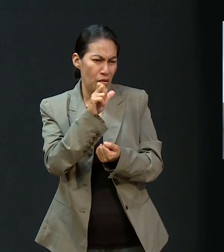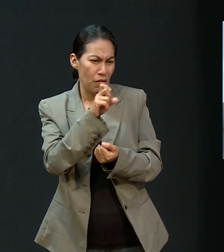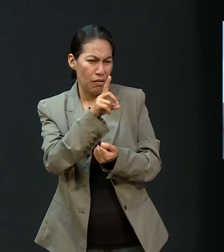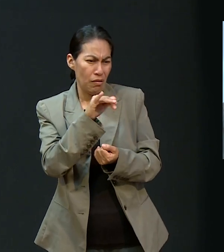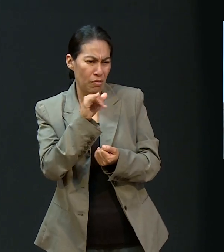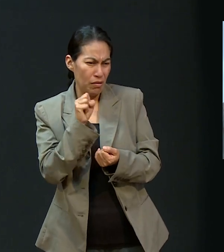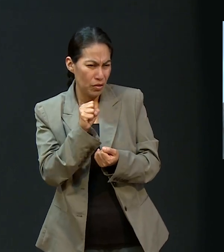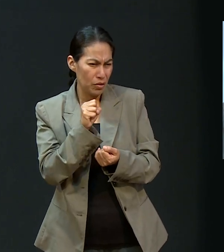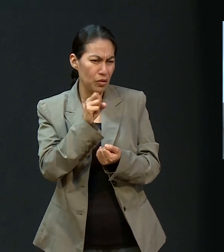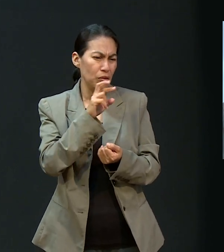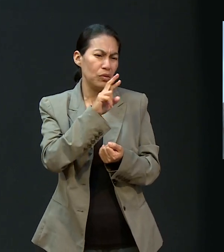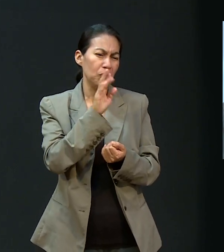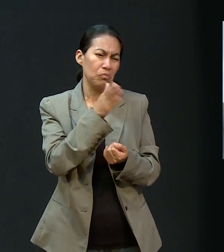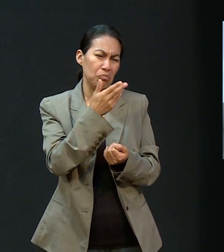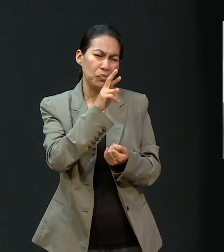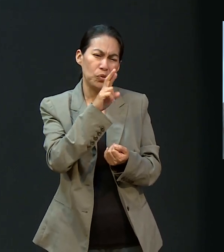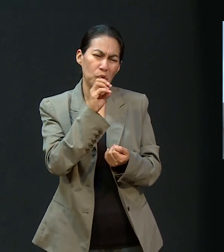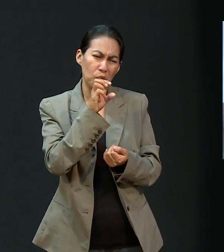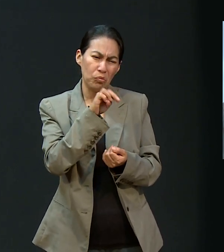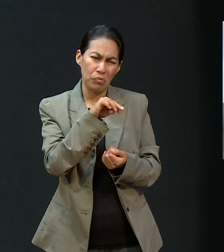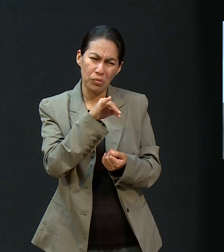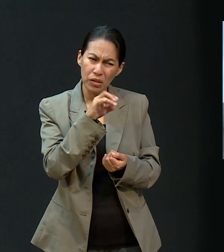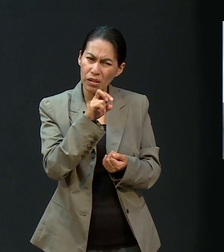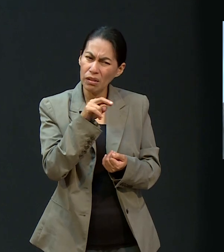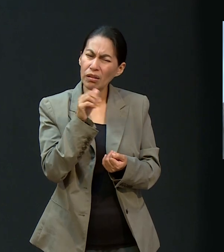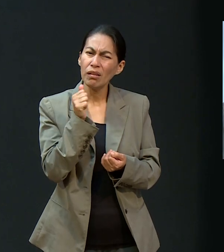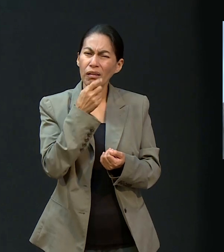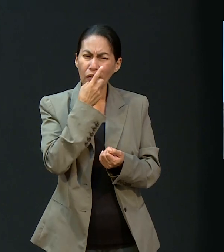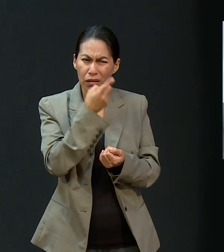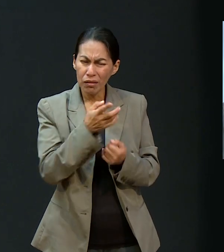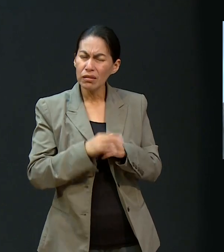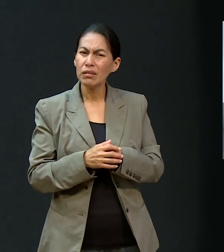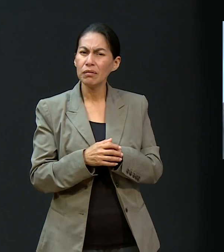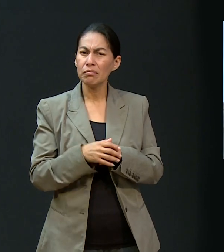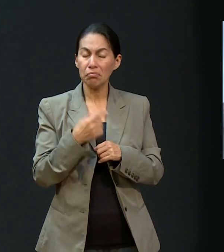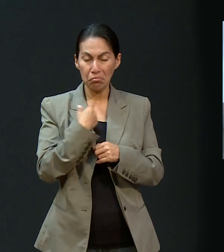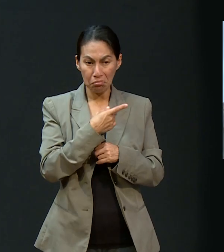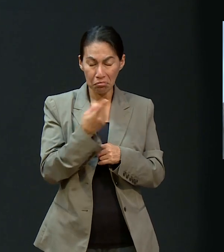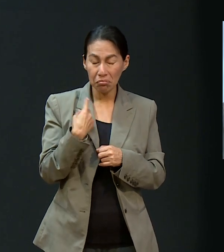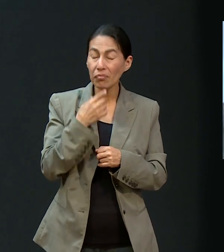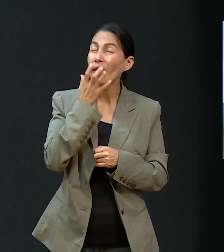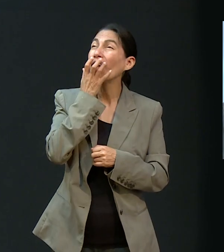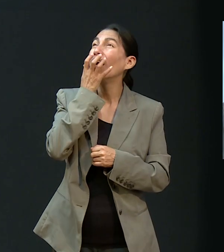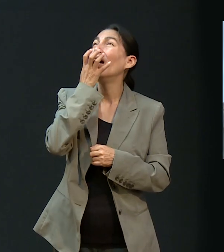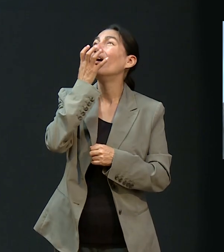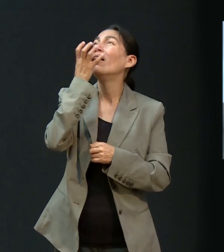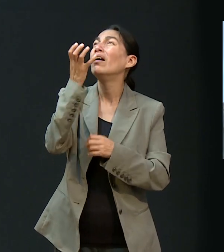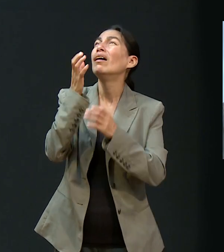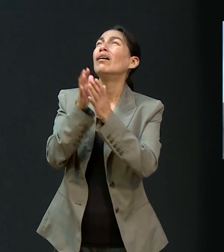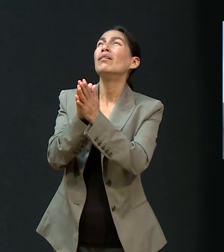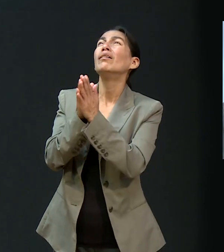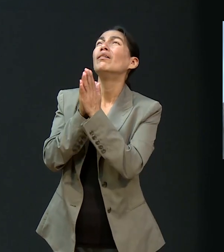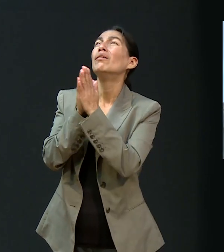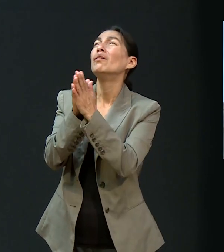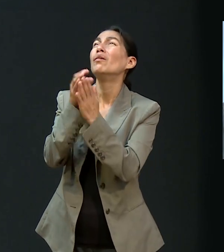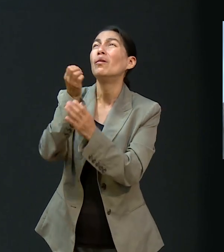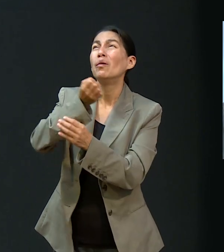orar, clamar. Y sabemos que Él nos comprende y una